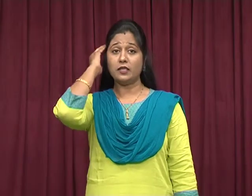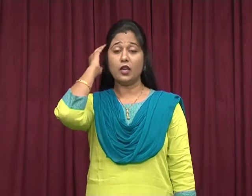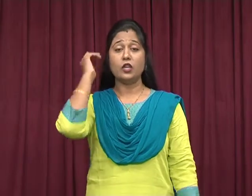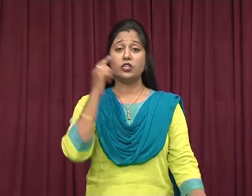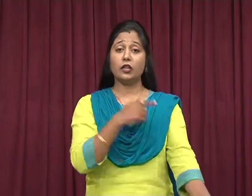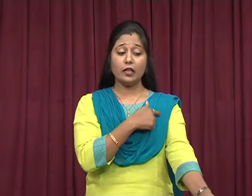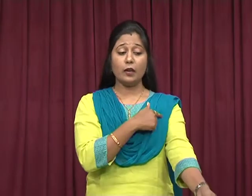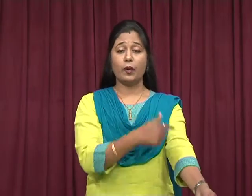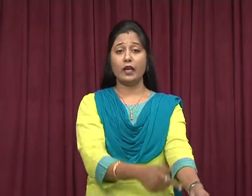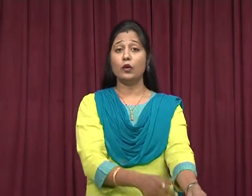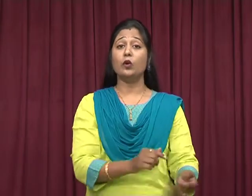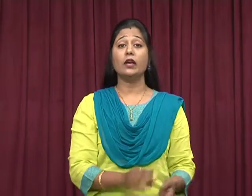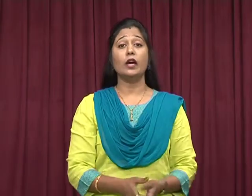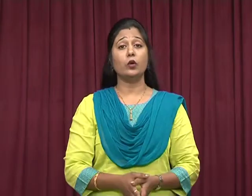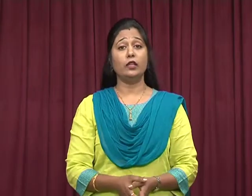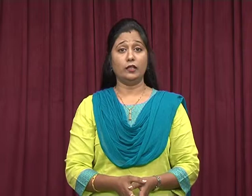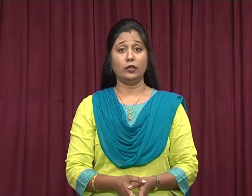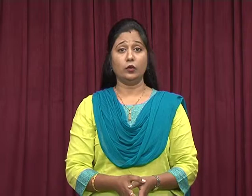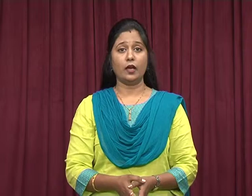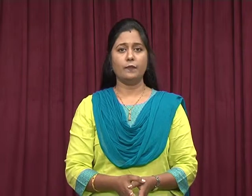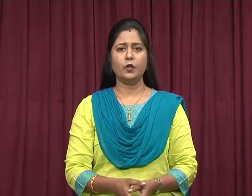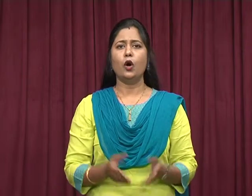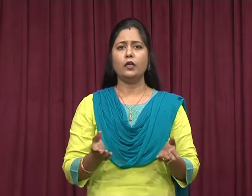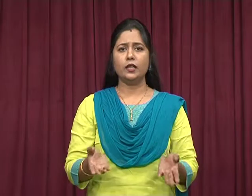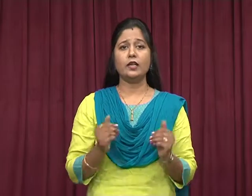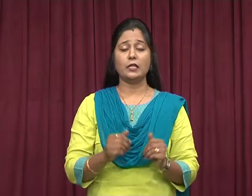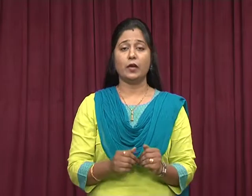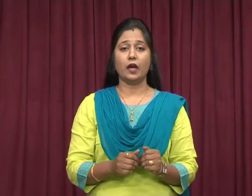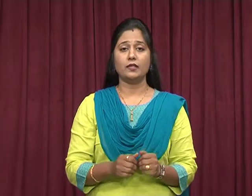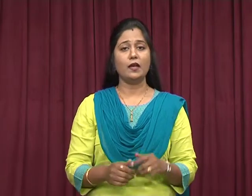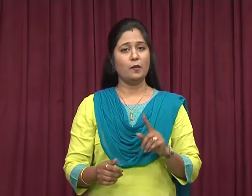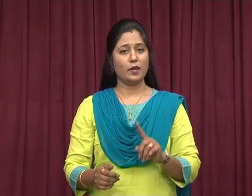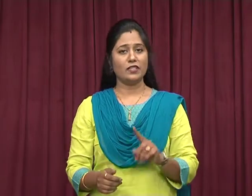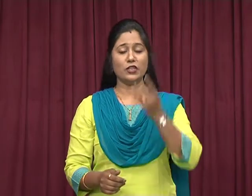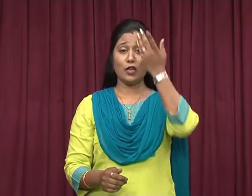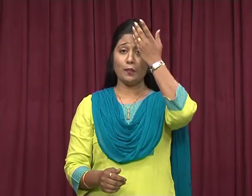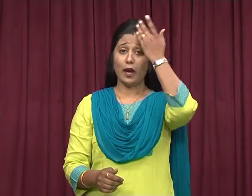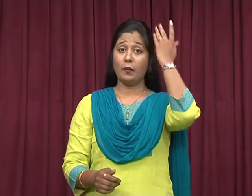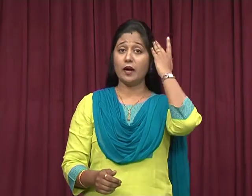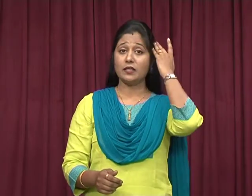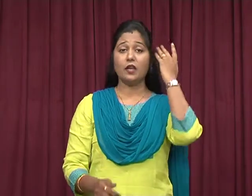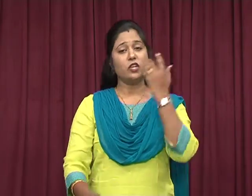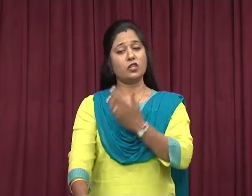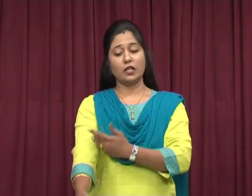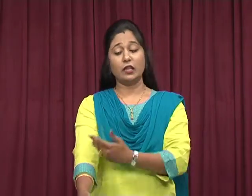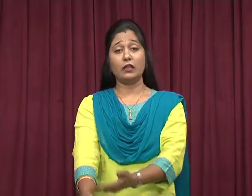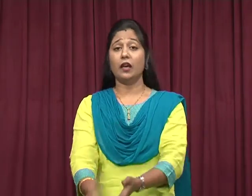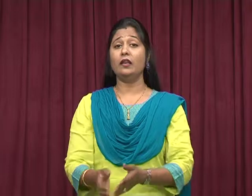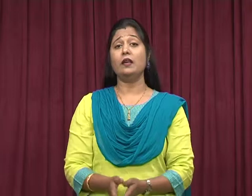से शरीर के बाय अंगों के कार्यों का नियंत्रण होता हैं और ठीक इसी प्रकार से मस्तिक्ष के बाय भाग से शरीर के दाहिने